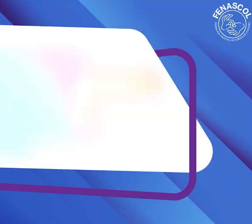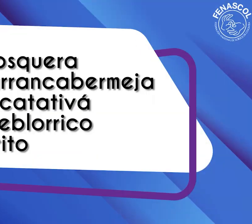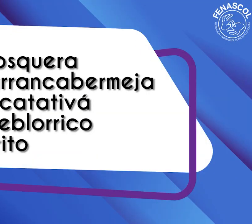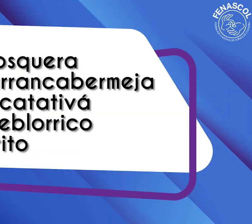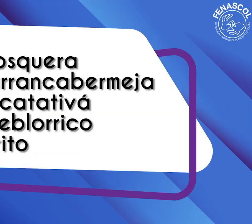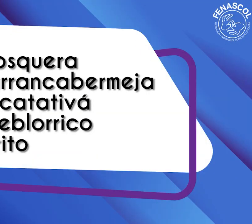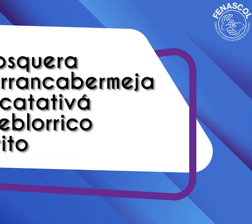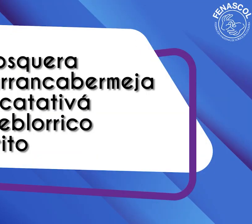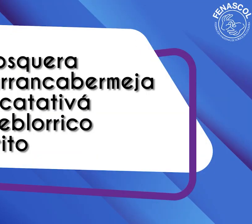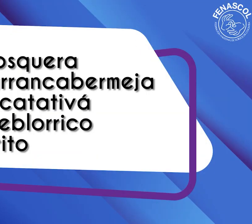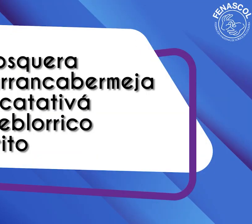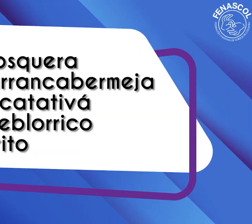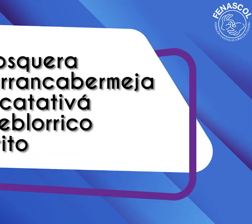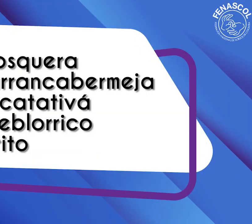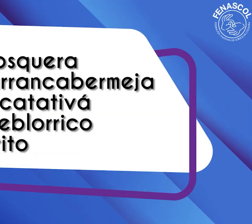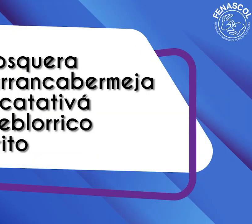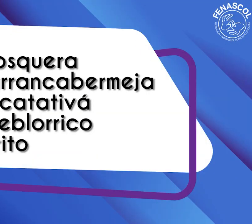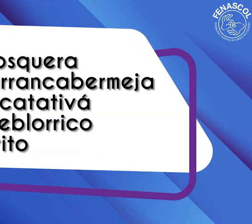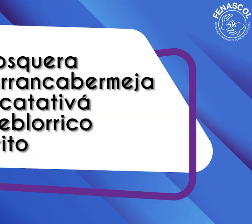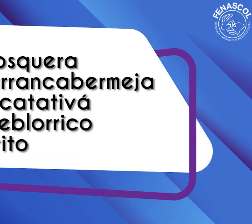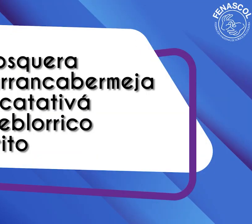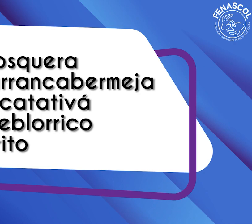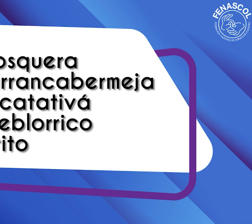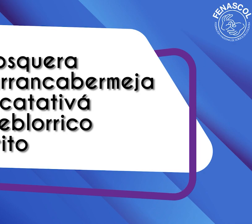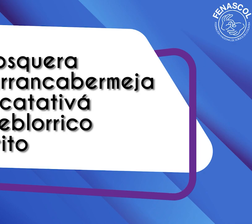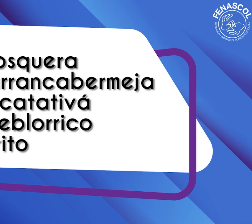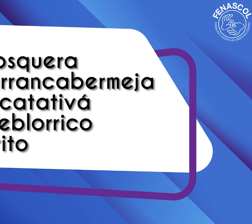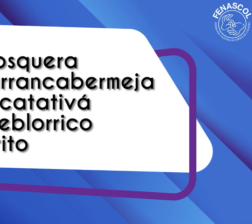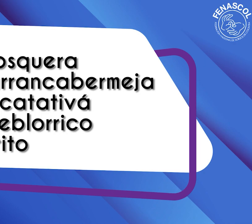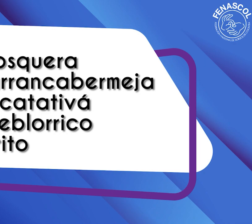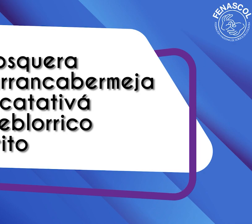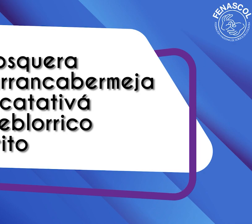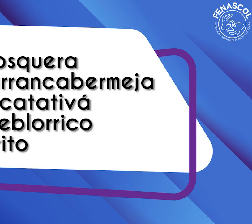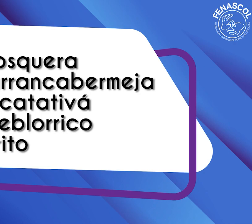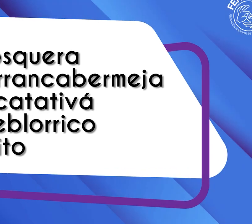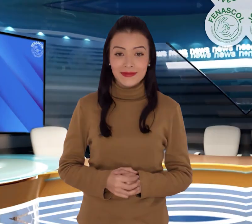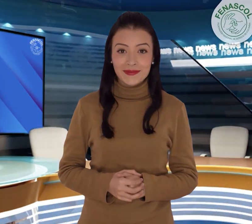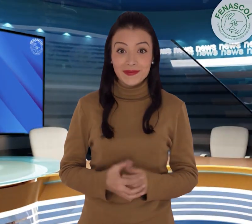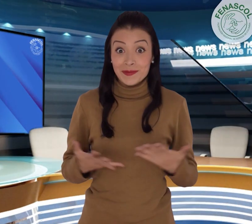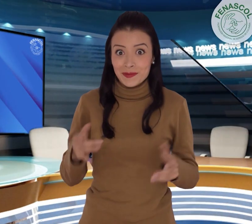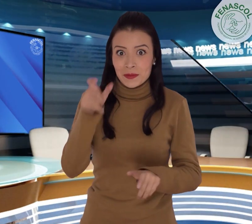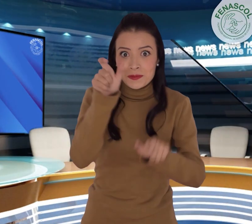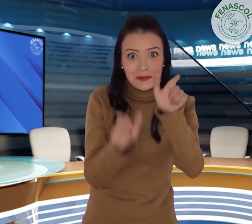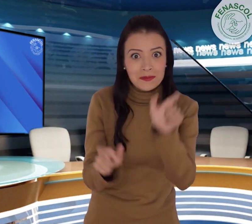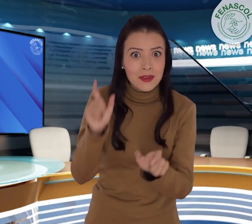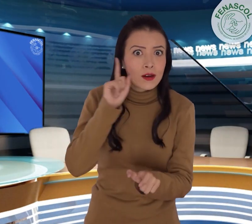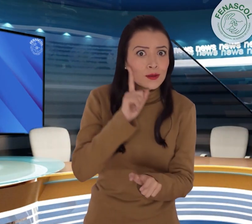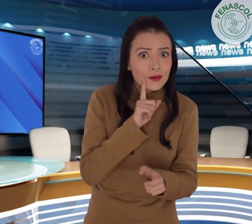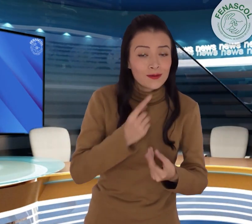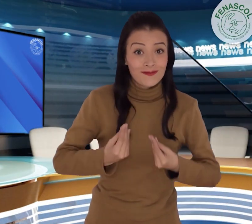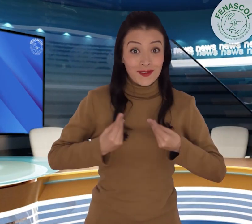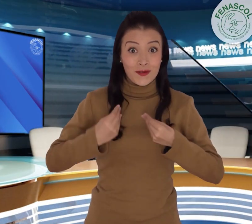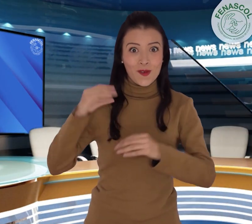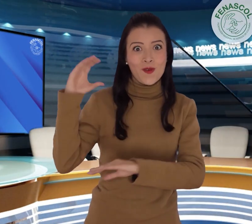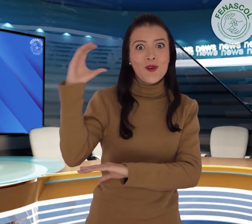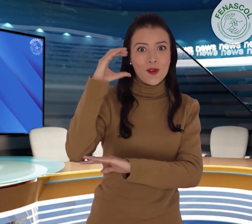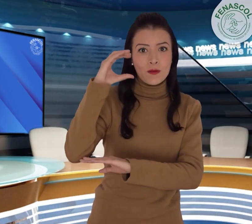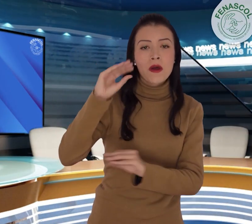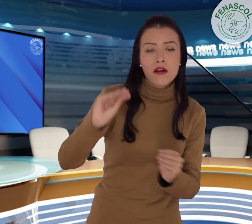Mosquera, Barranca Bermeja, Facatativá, Pueblo Rico, Orito. Personas sordas también han ingresado a los servicios de